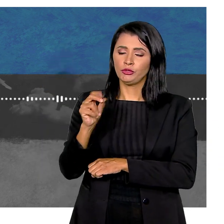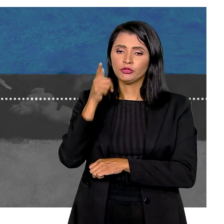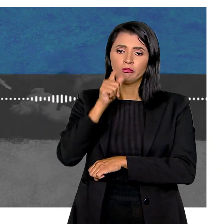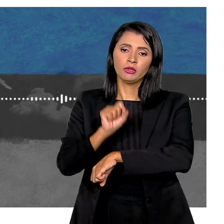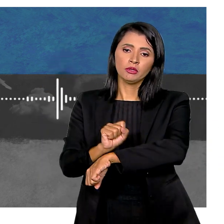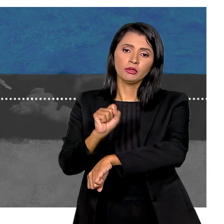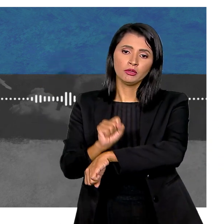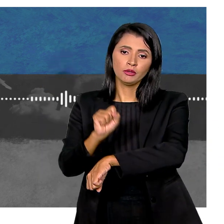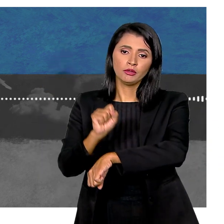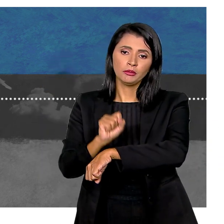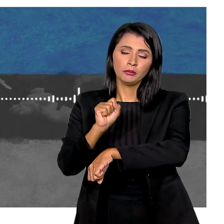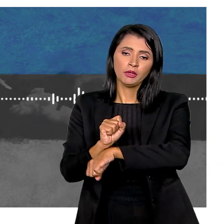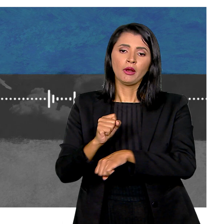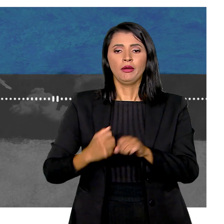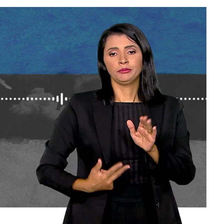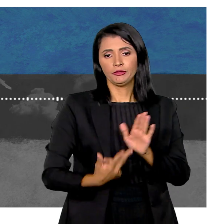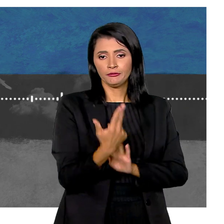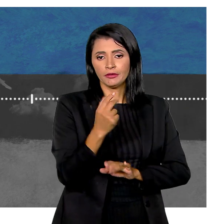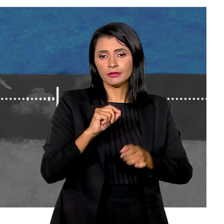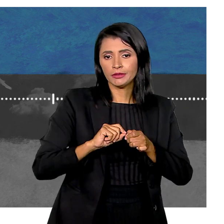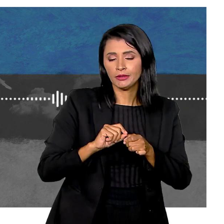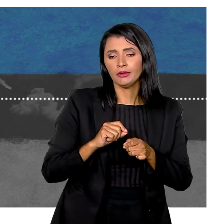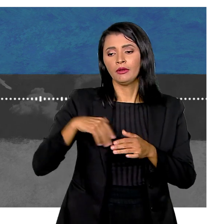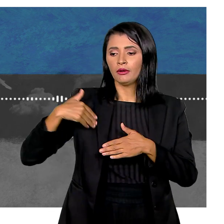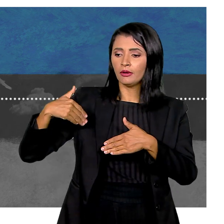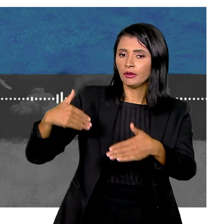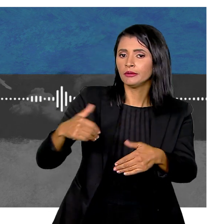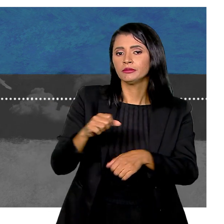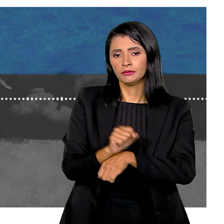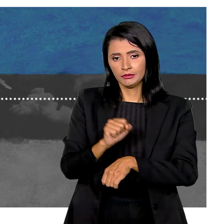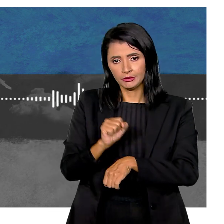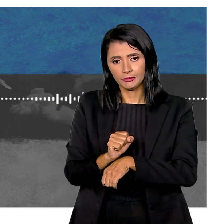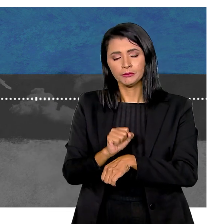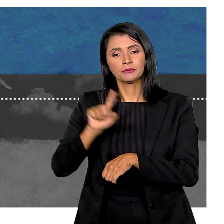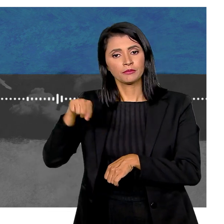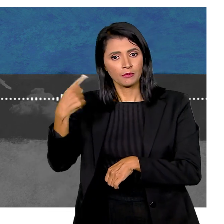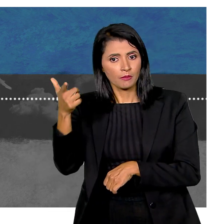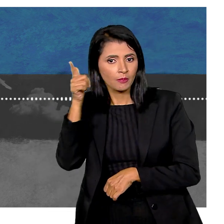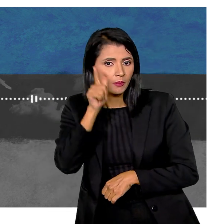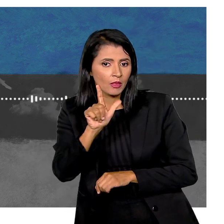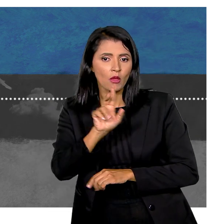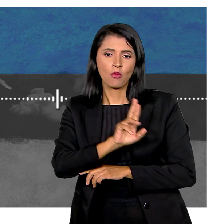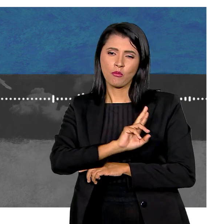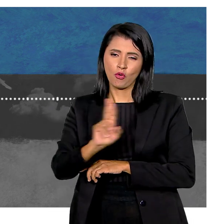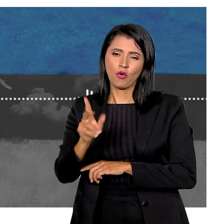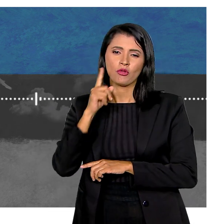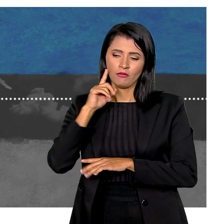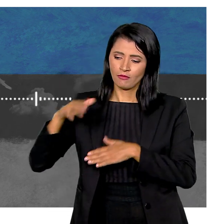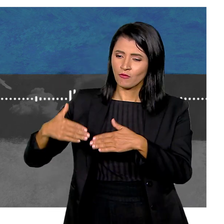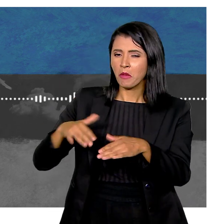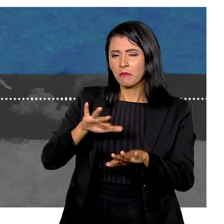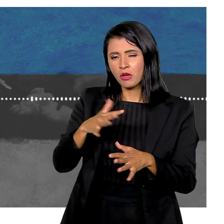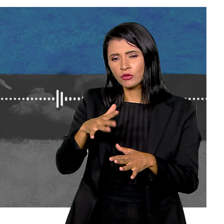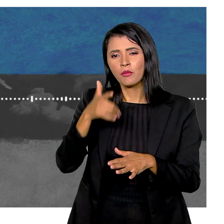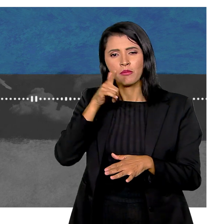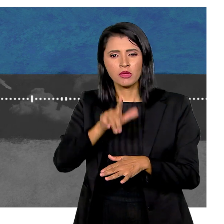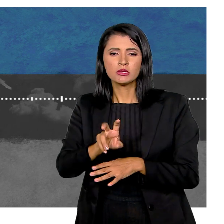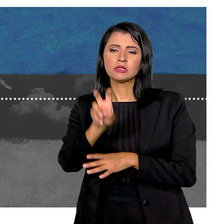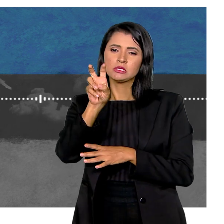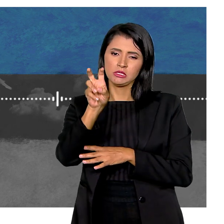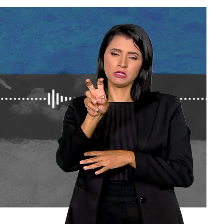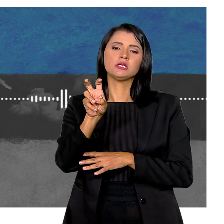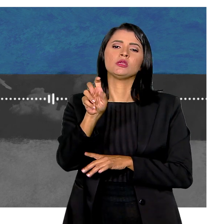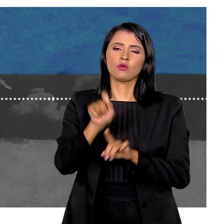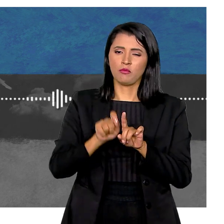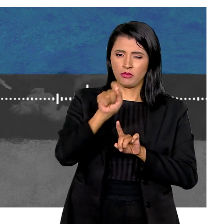2020 Para poder esperar Para fazer a cirurgia Ter esse processo de espera Depois que eu consigo mudar o nome Foi um processo mais ou menos